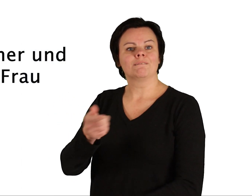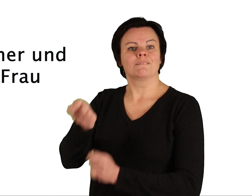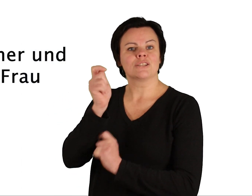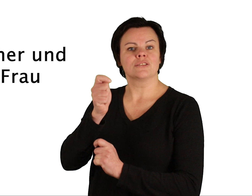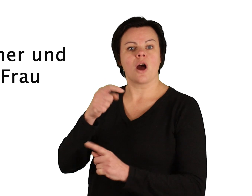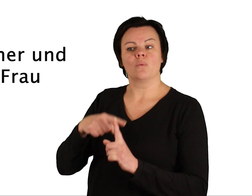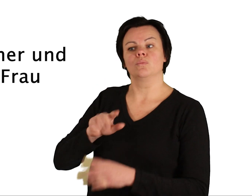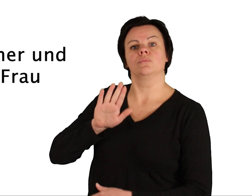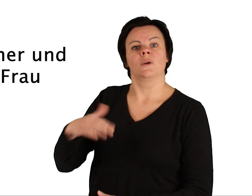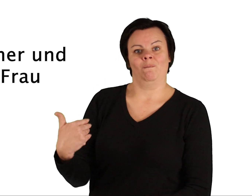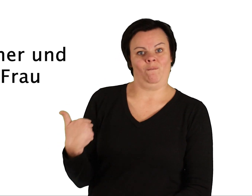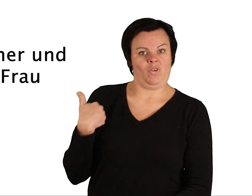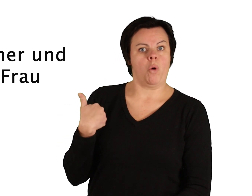Der Fischer und seine Frau